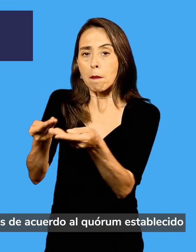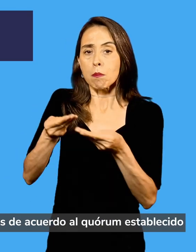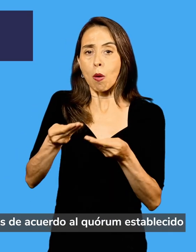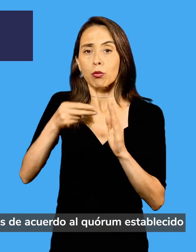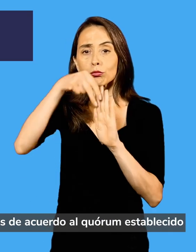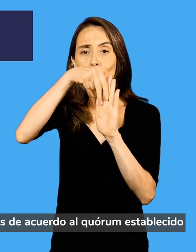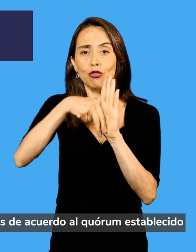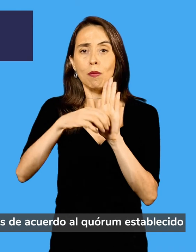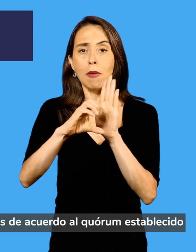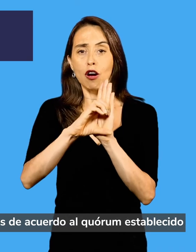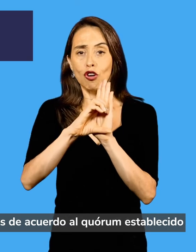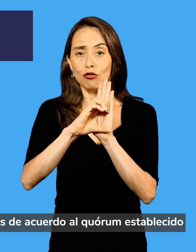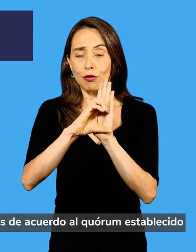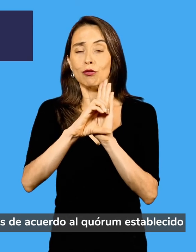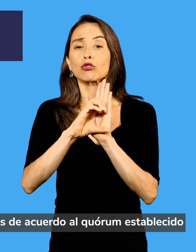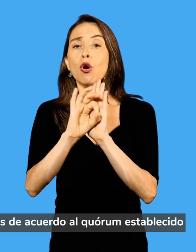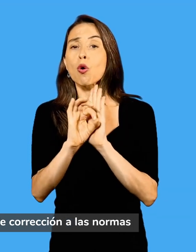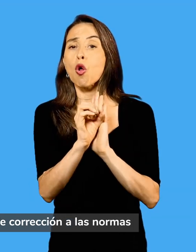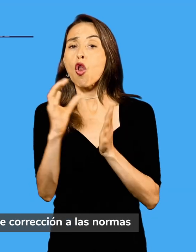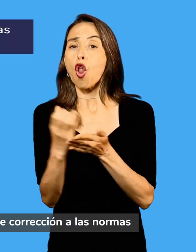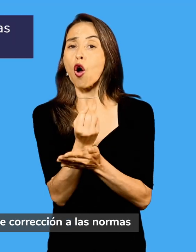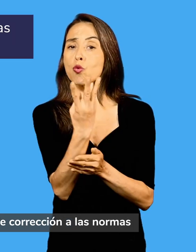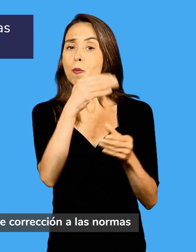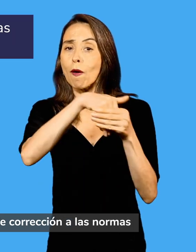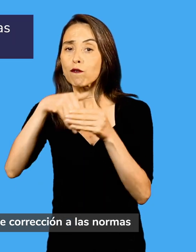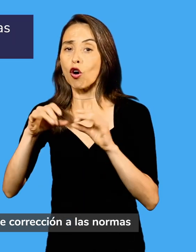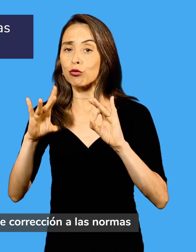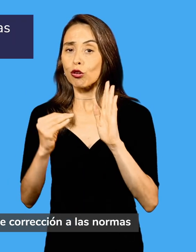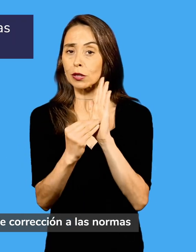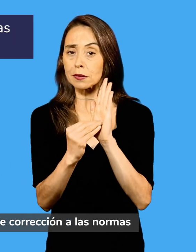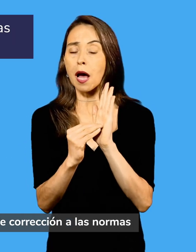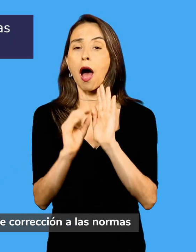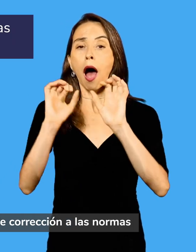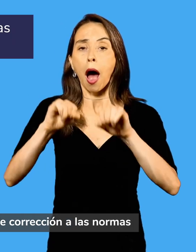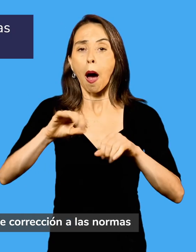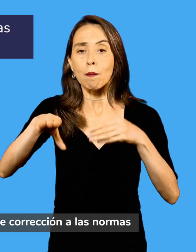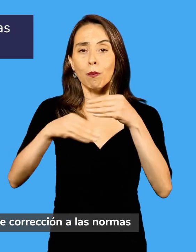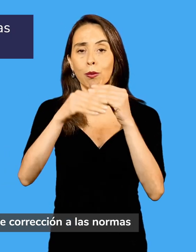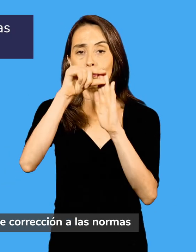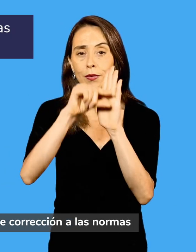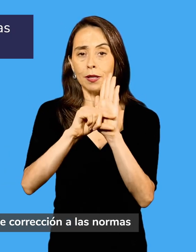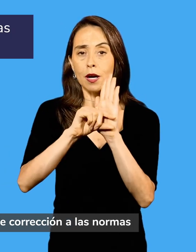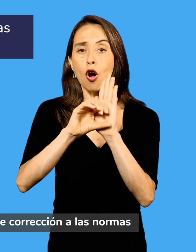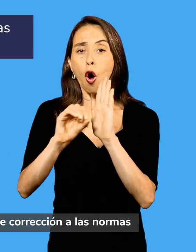acuerdo al quórum establecido y aprobar indicaciones o propuestas de corrección a las normas.